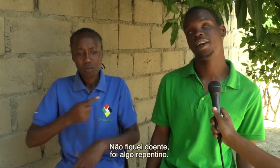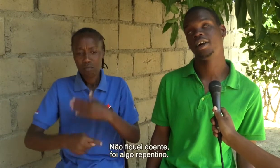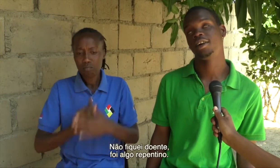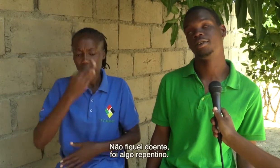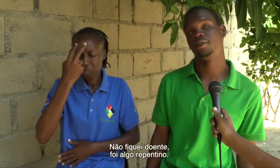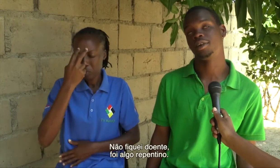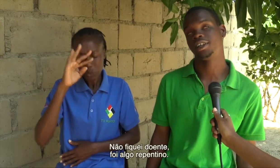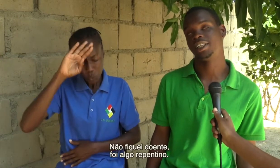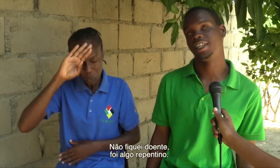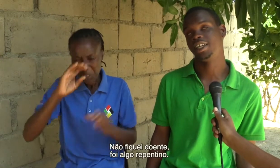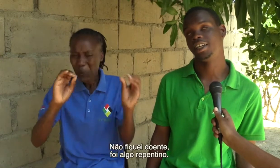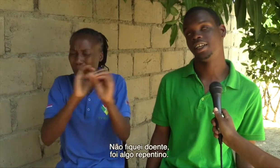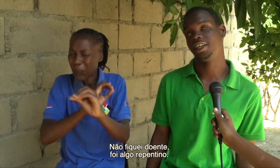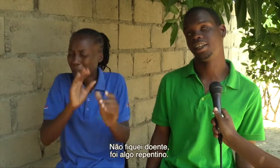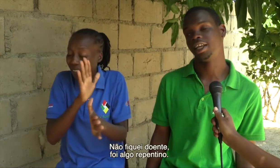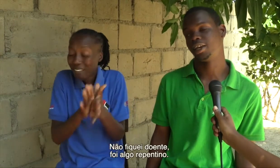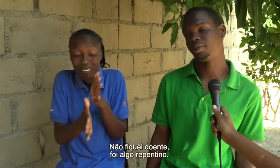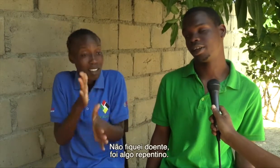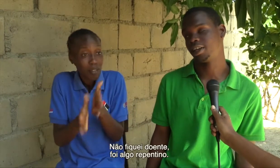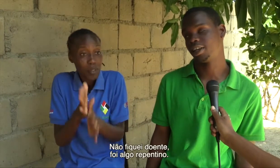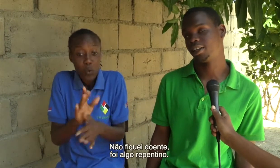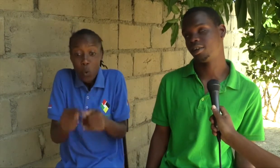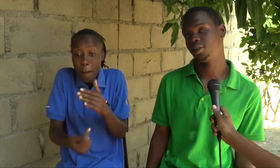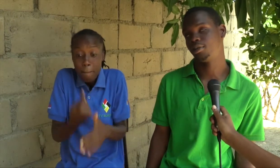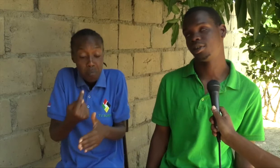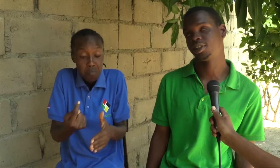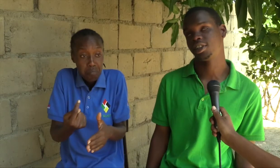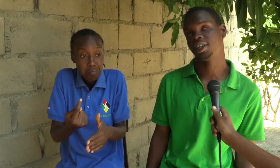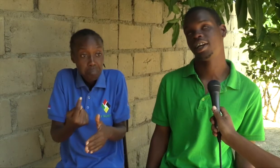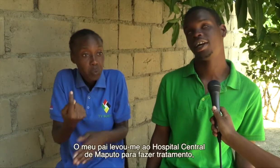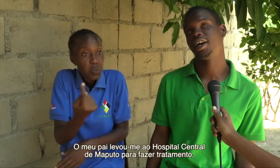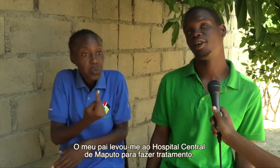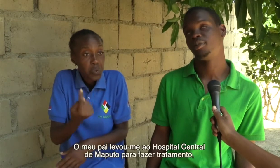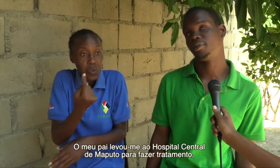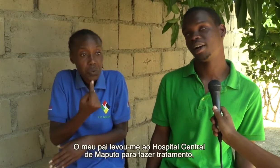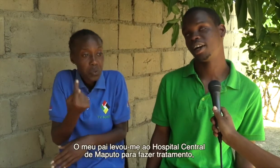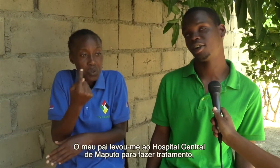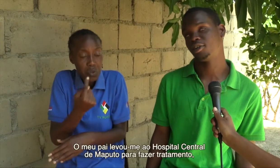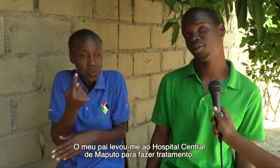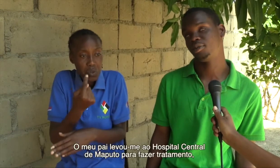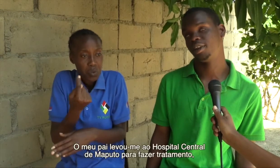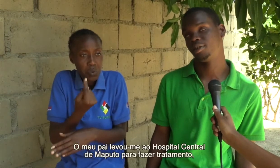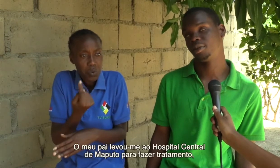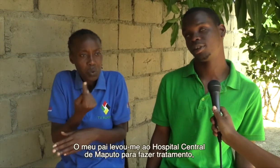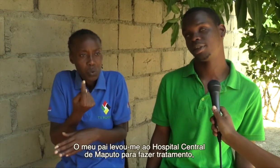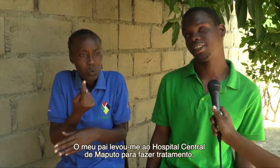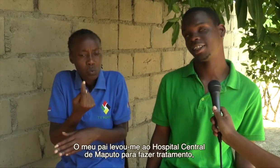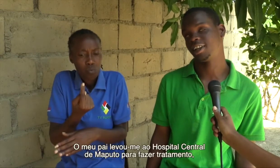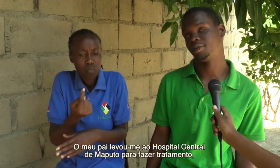Foi uma coisa daqui para aqui. Então, depois, o papá me levou para o hospital central de